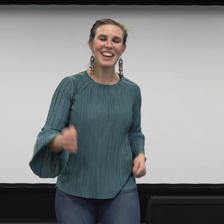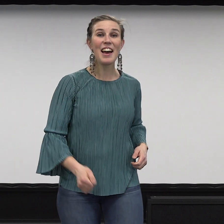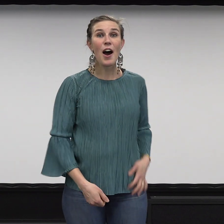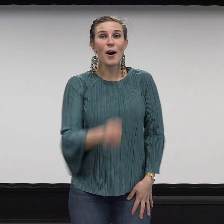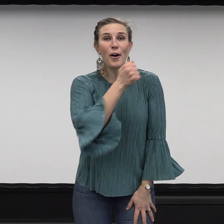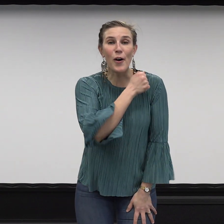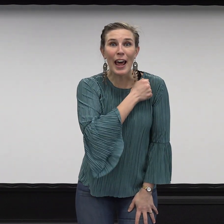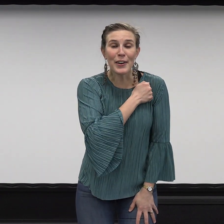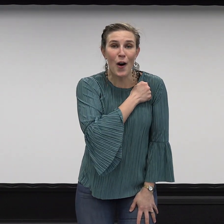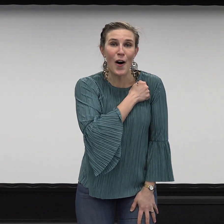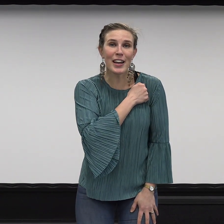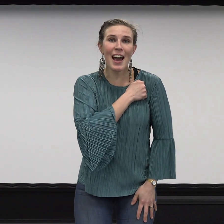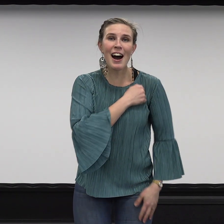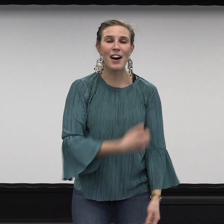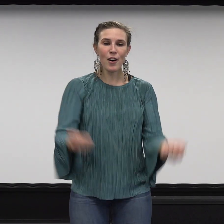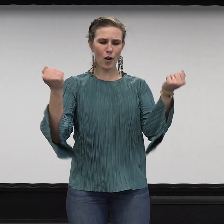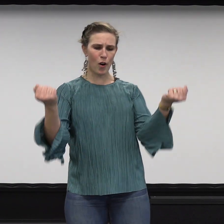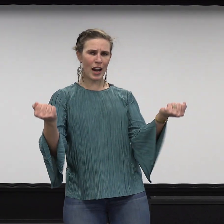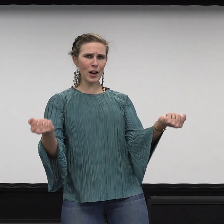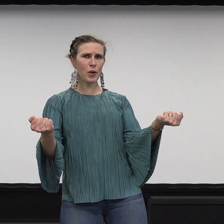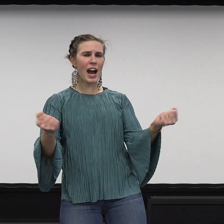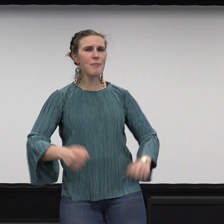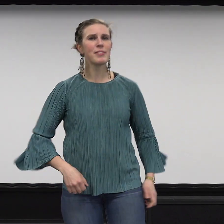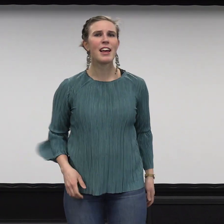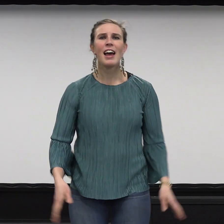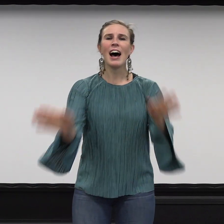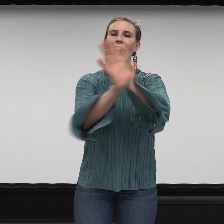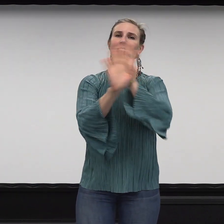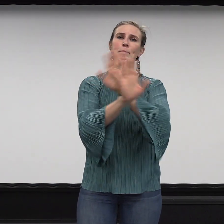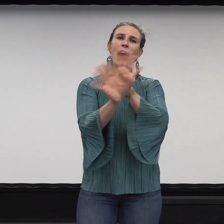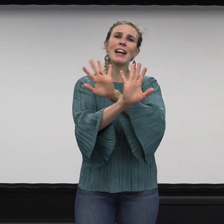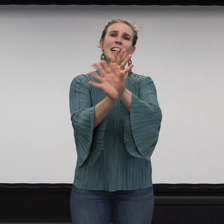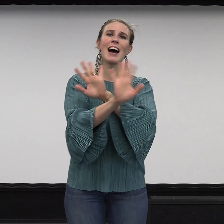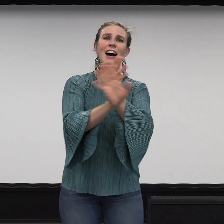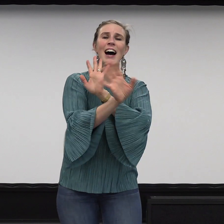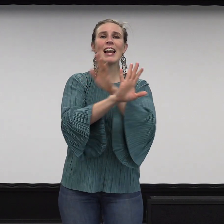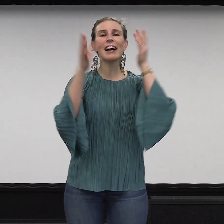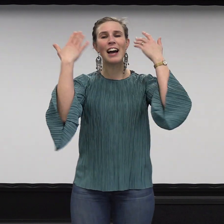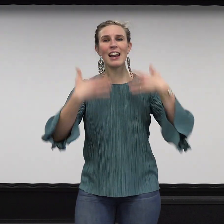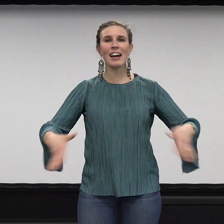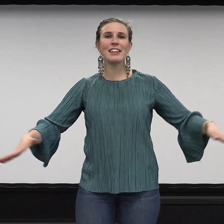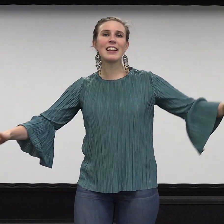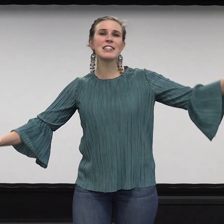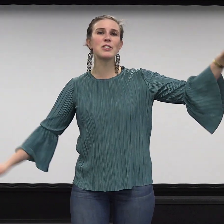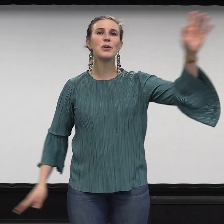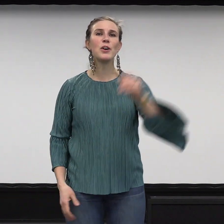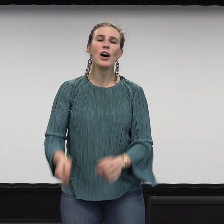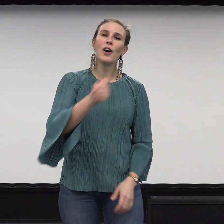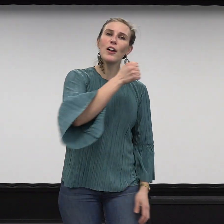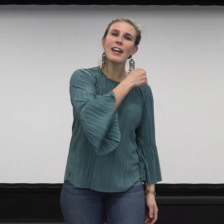Ole rohkea, ole luja, älä pelkää, äläkä lannistu. Ole